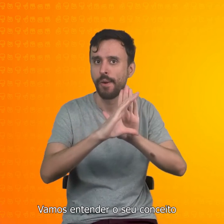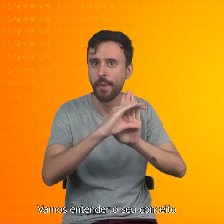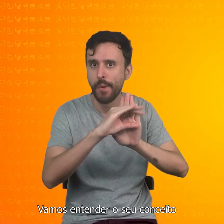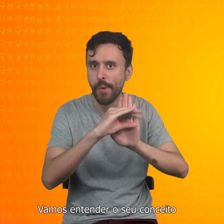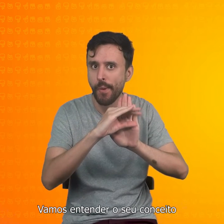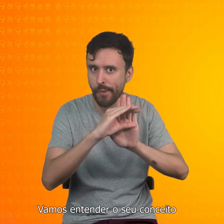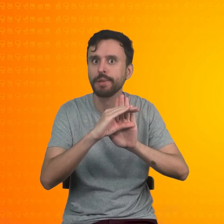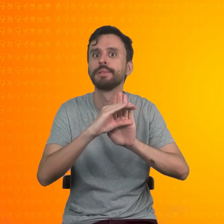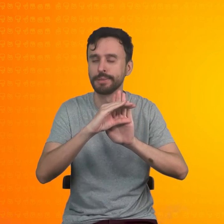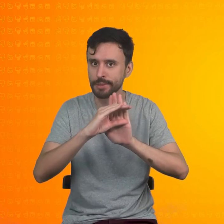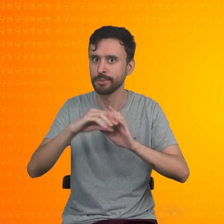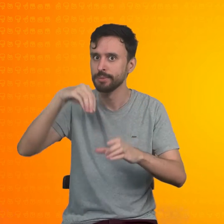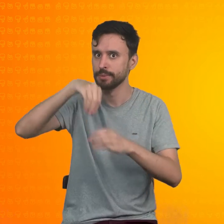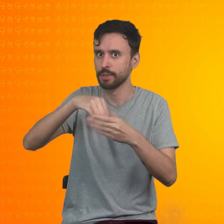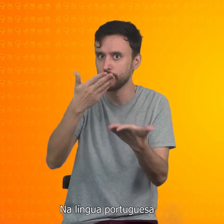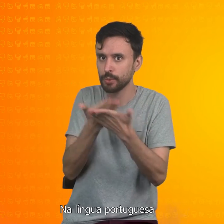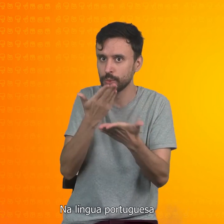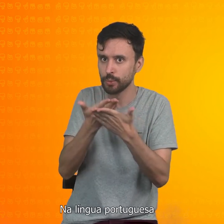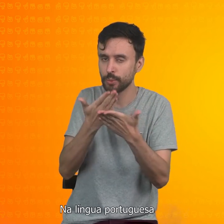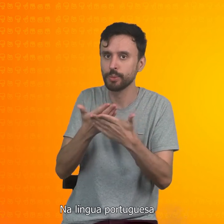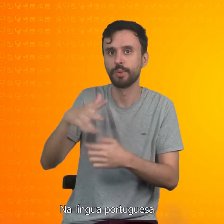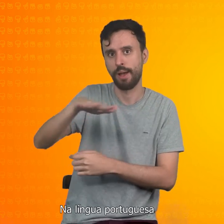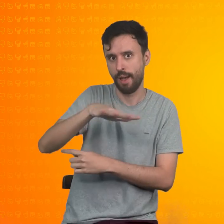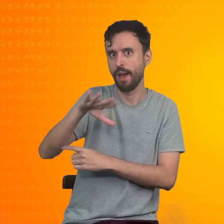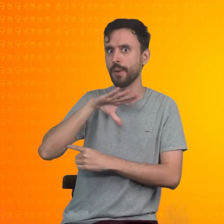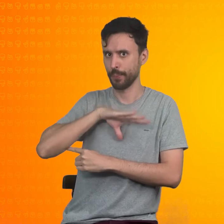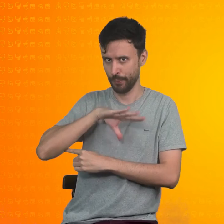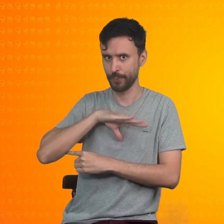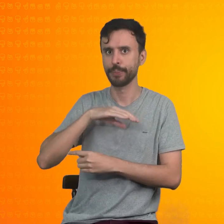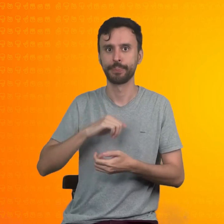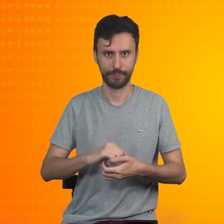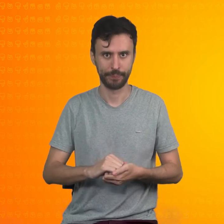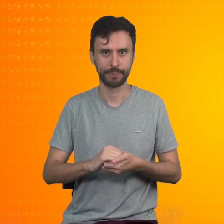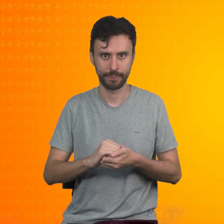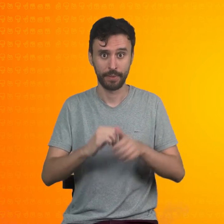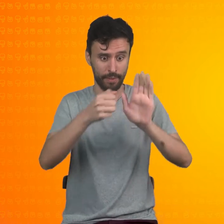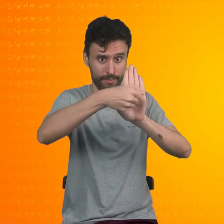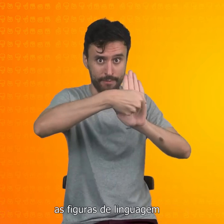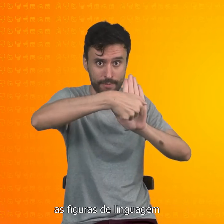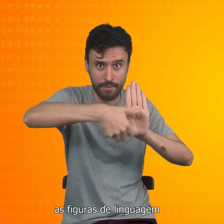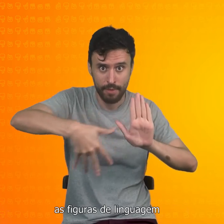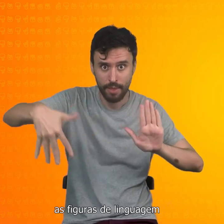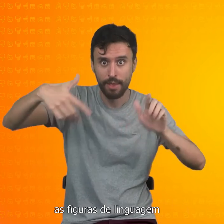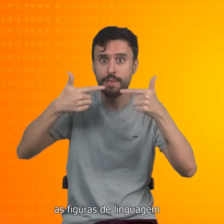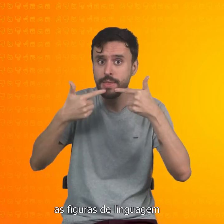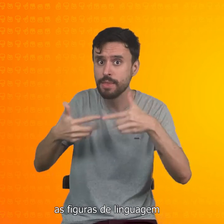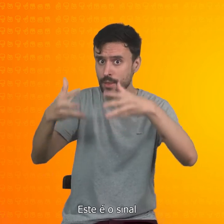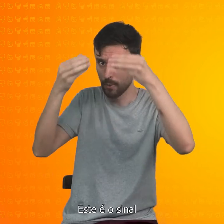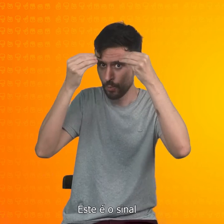na língua portuguesa. As figuras de linguagem, este é o